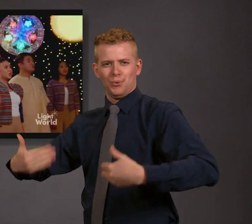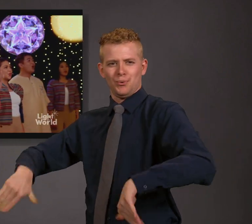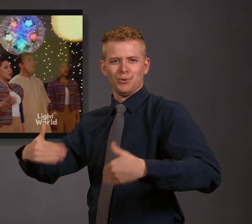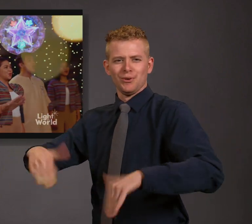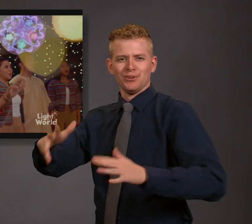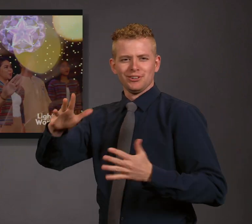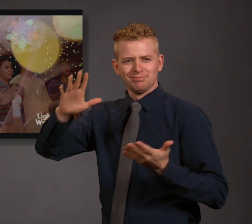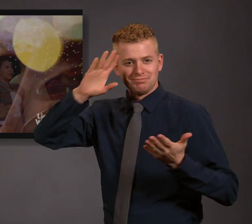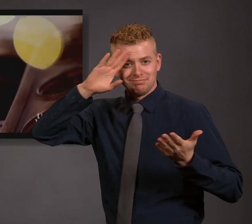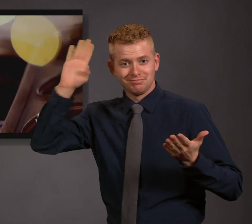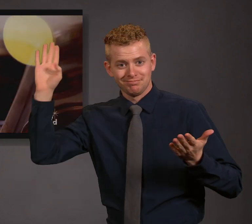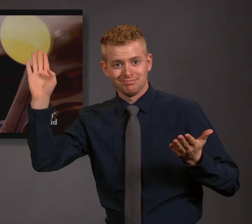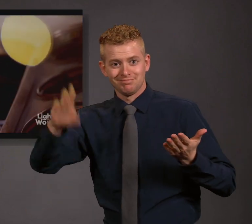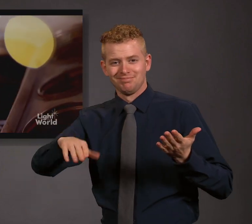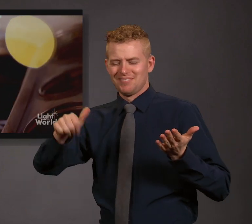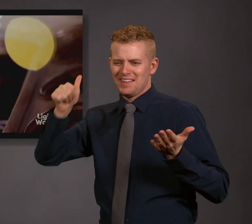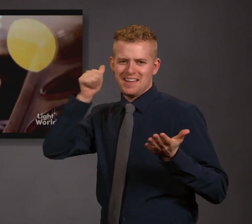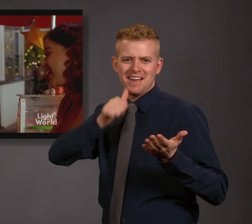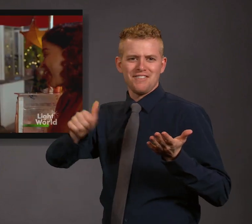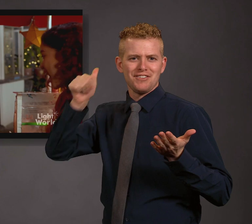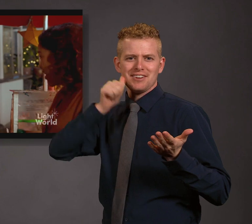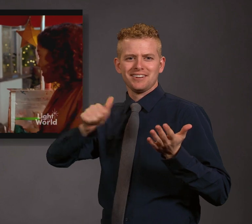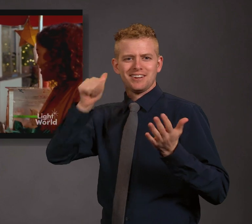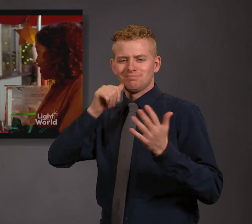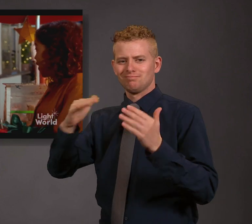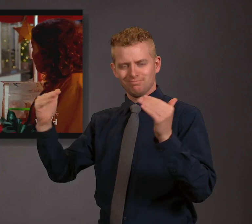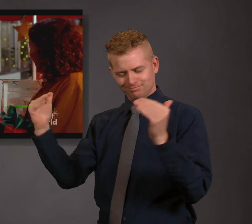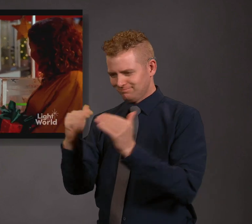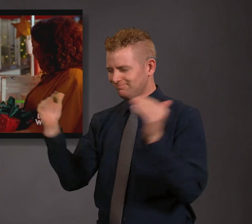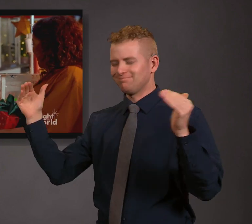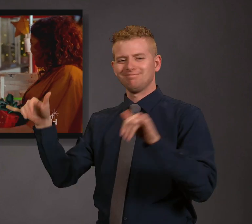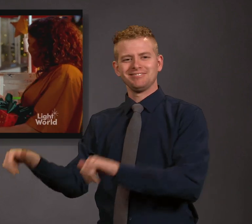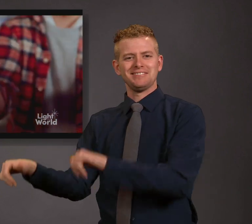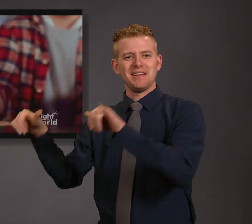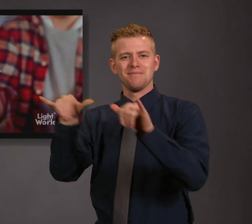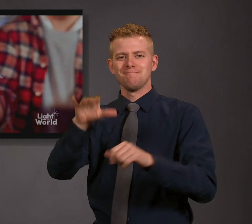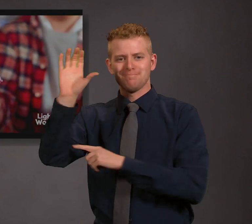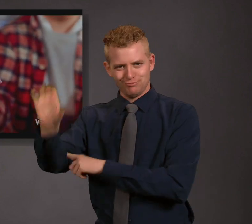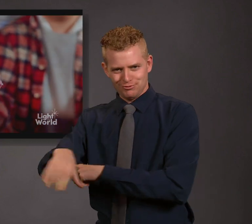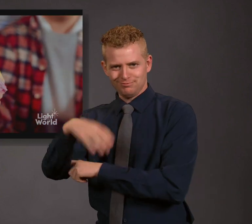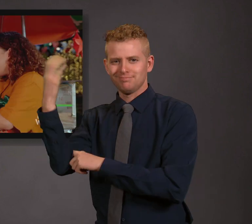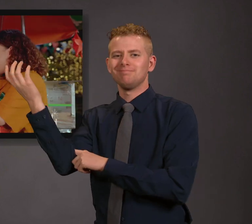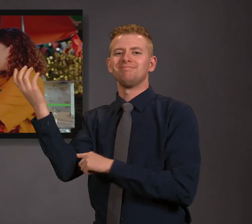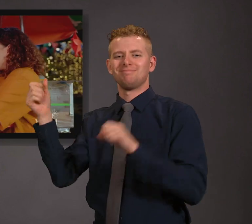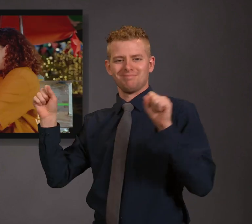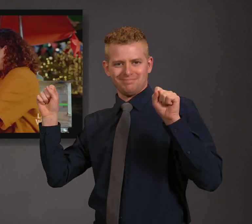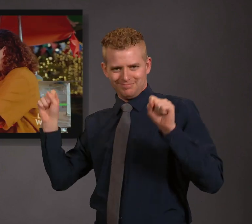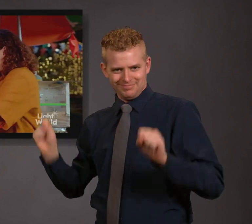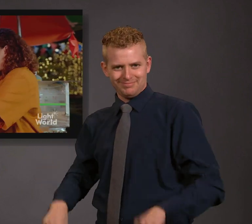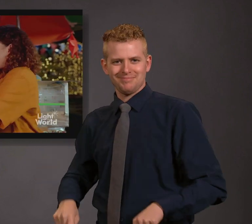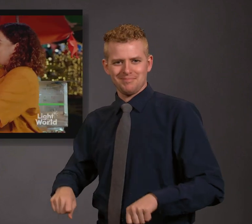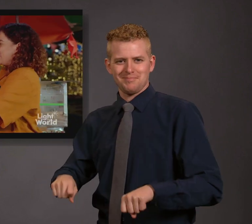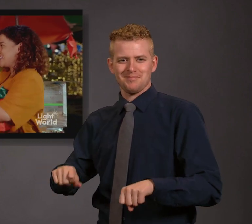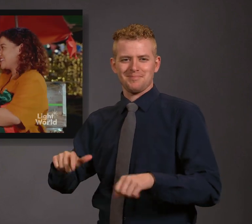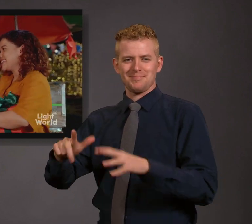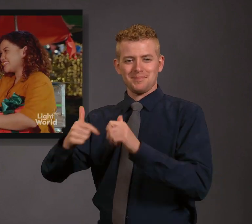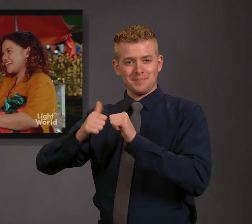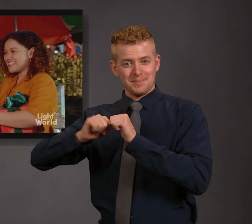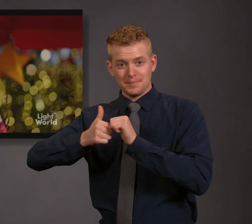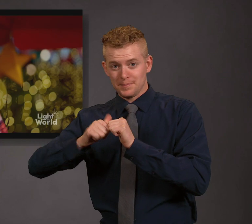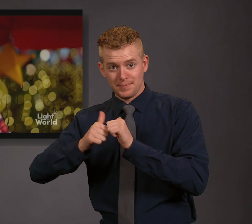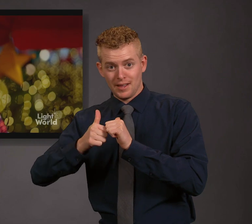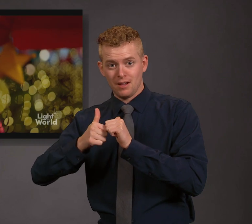Pungunang pagmamahal niya Araw-araw magiging Pasko